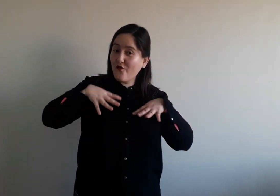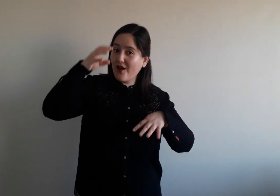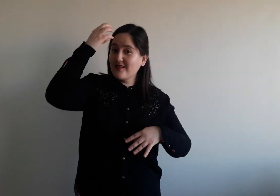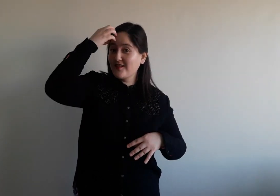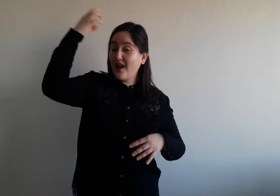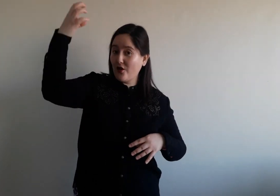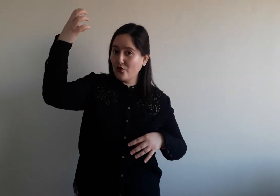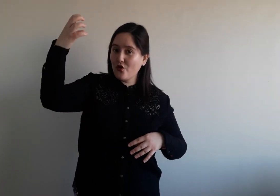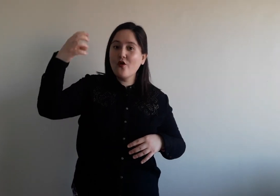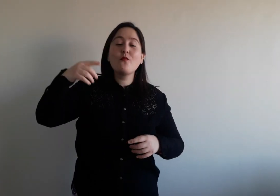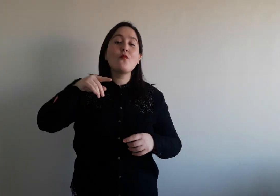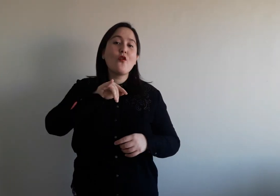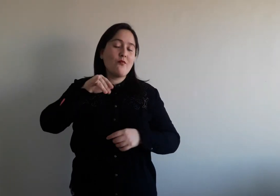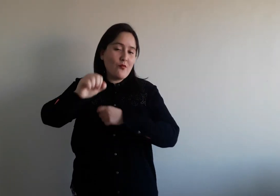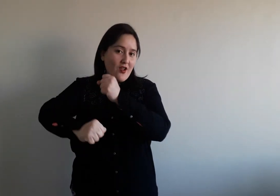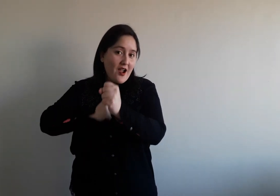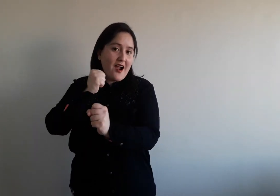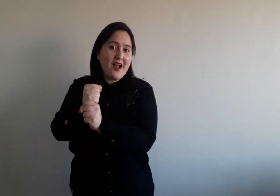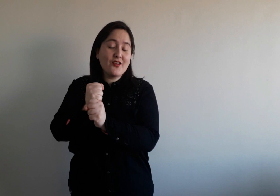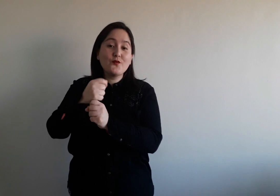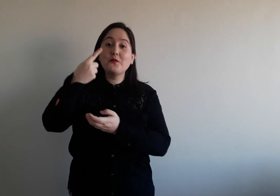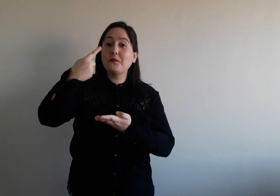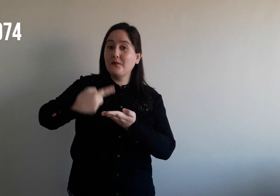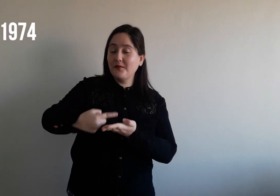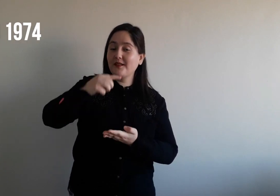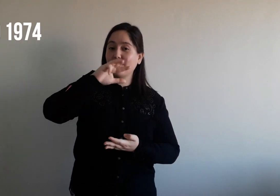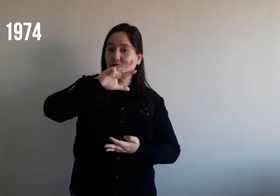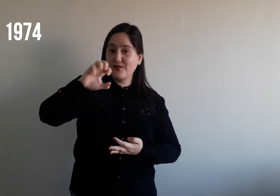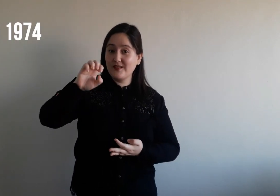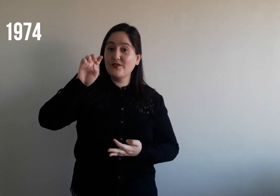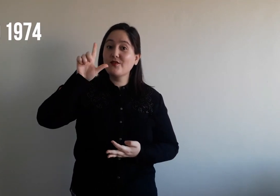Después de esa conferencia en Estocolmo, en el año 1974,